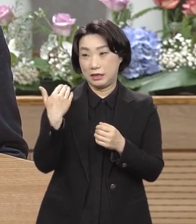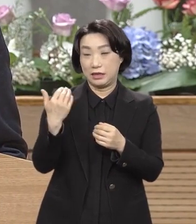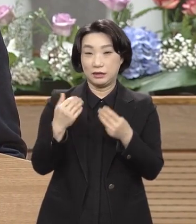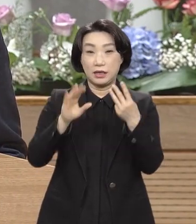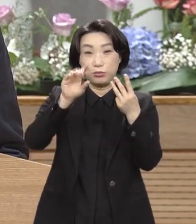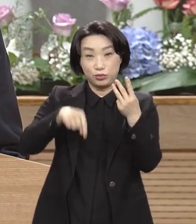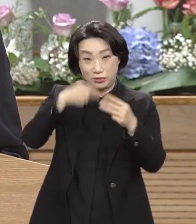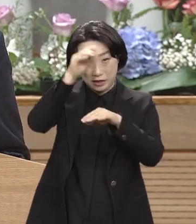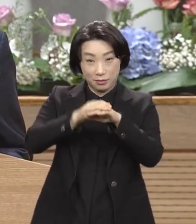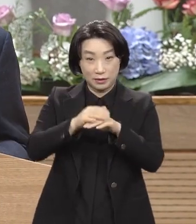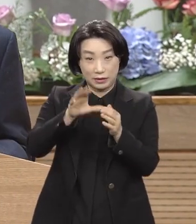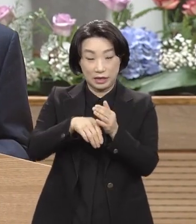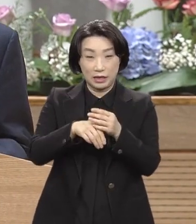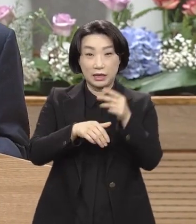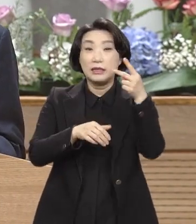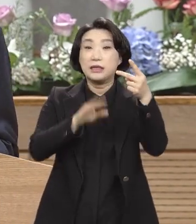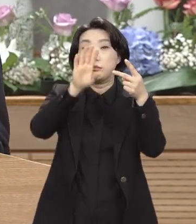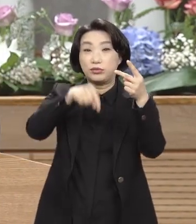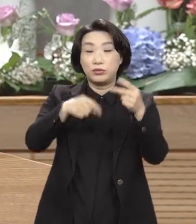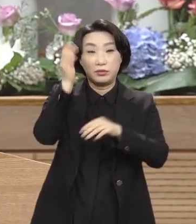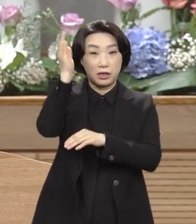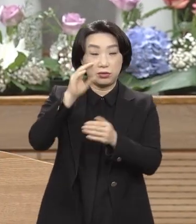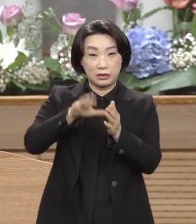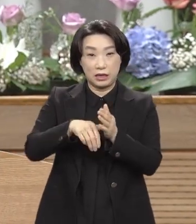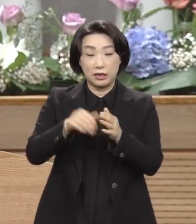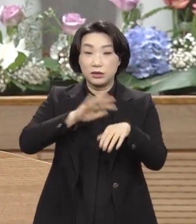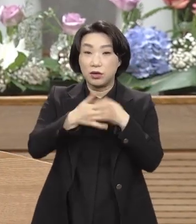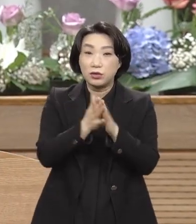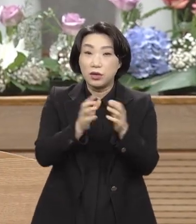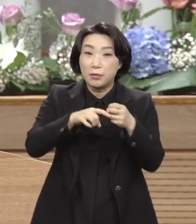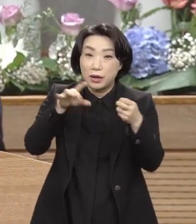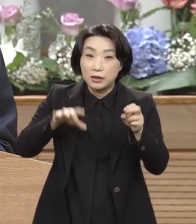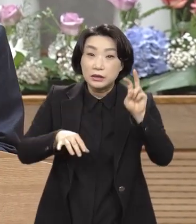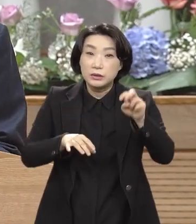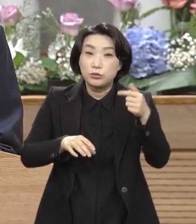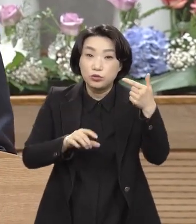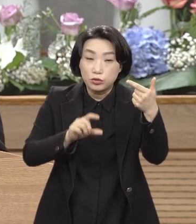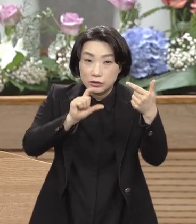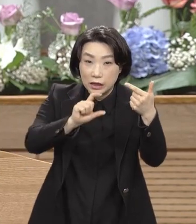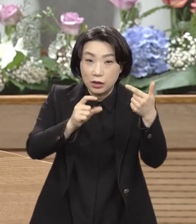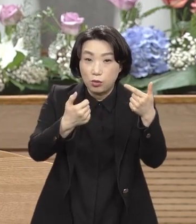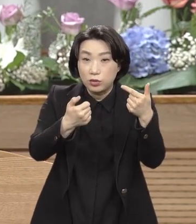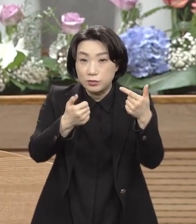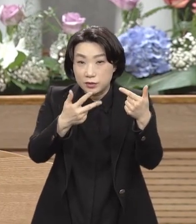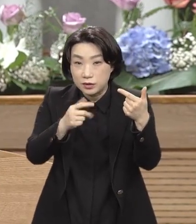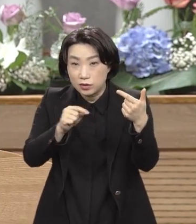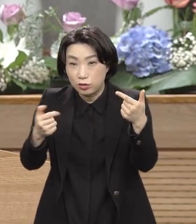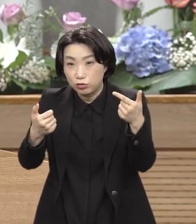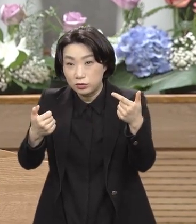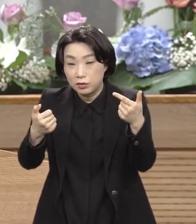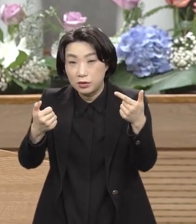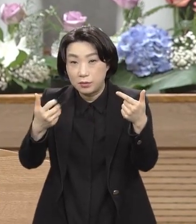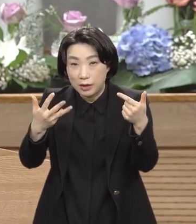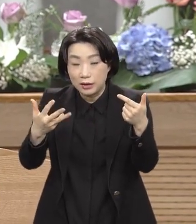3부에 마태복음 26장 57절로 68절의 말씀을 들었다